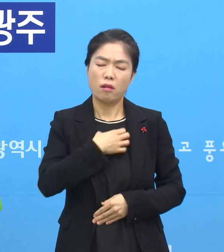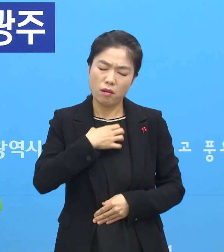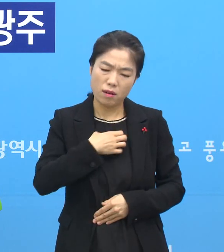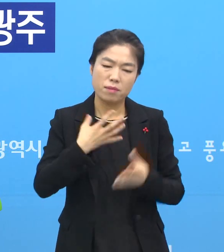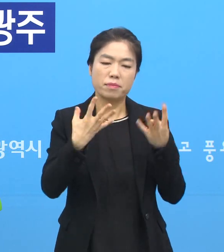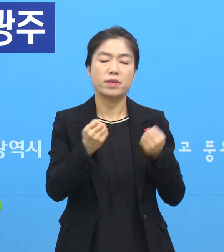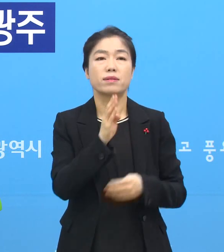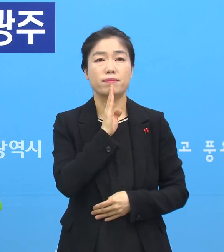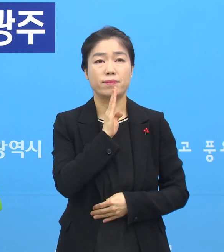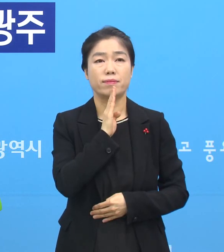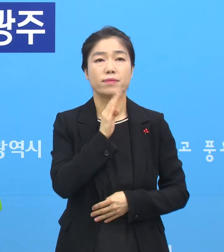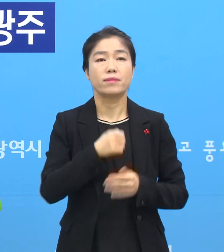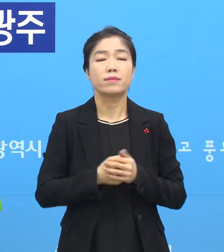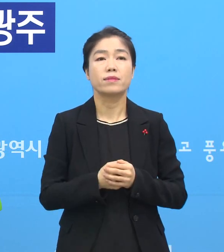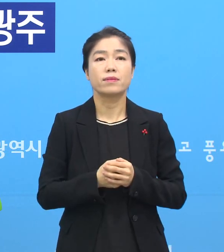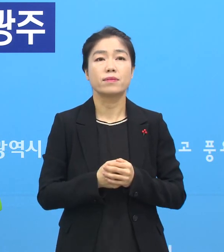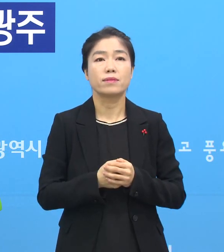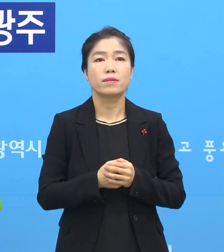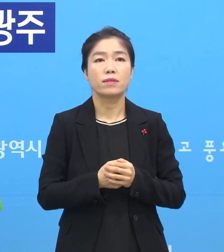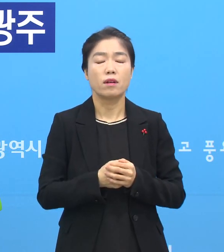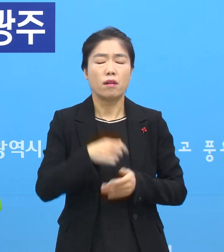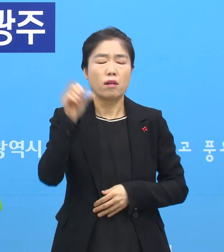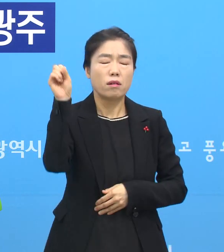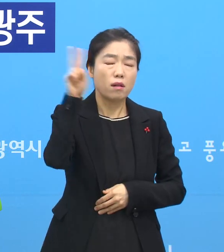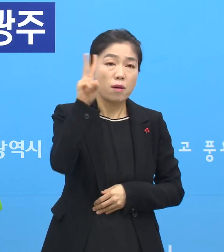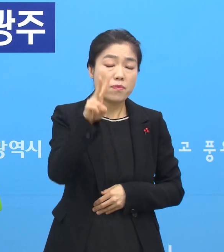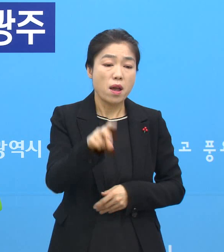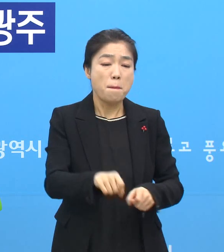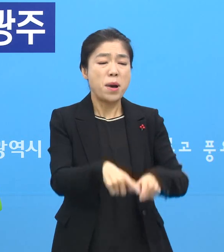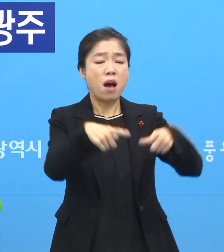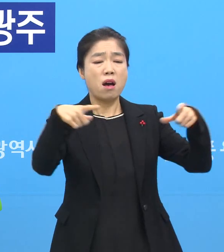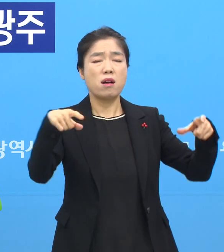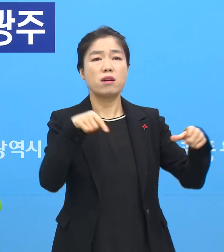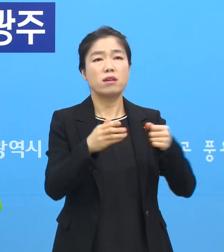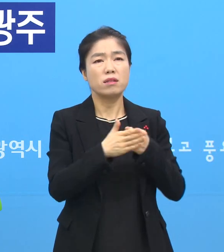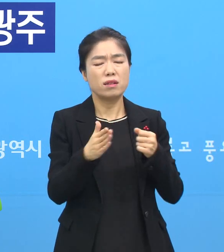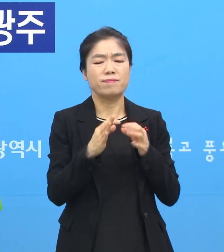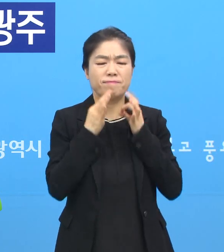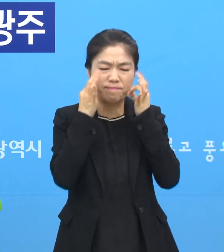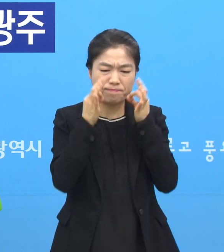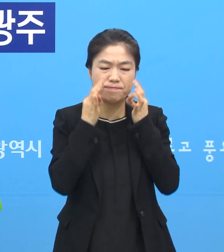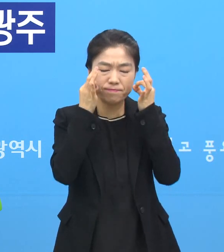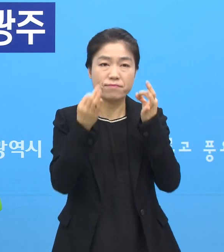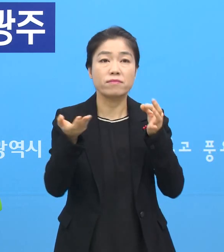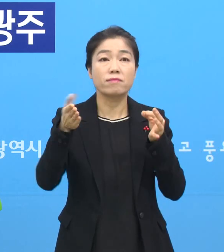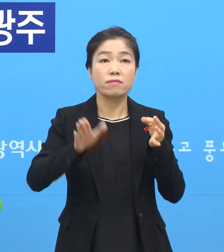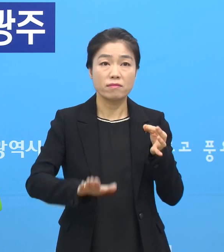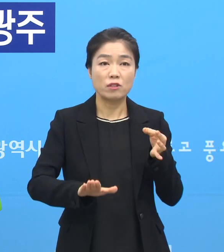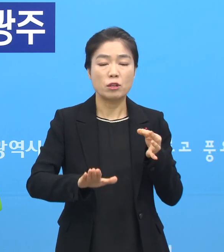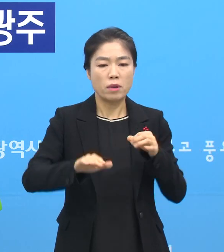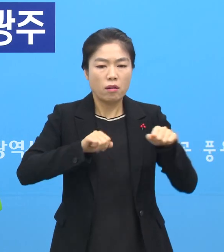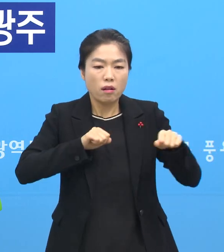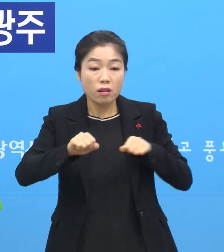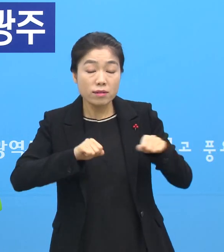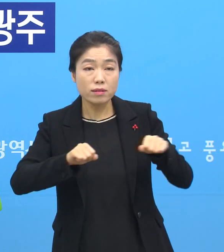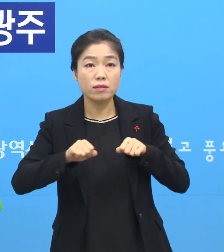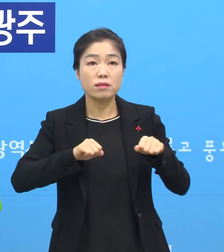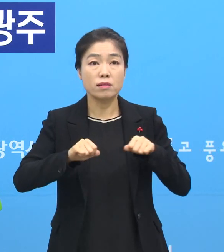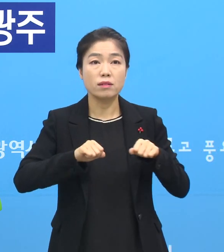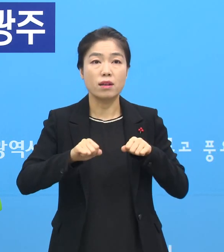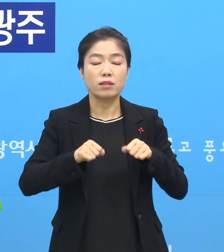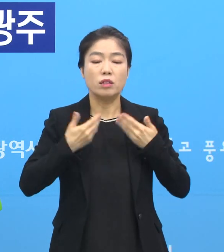걱정을 하고 계십니다. 물론 한꺼번에 너무 많이 발생을 해서 저희도 총력을 다하고 있지만 대응 자체는